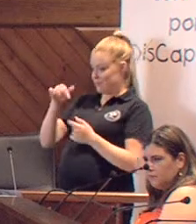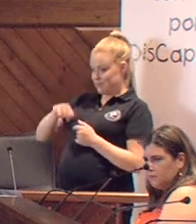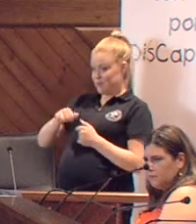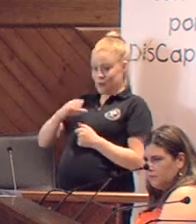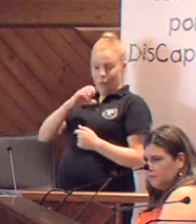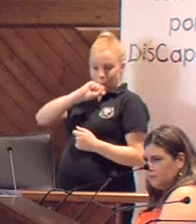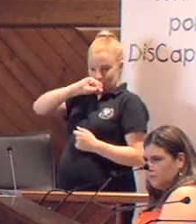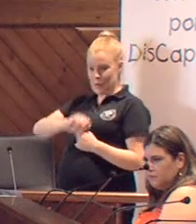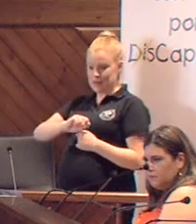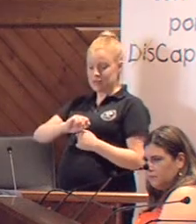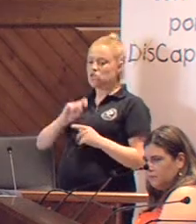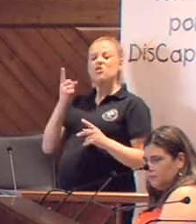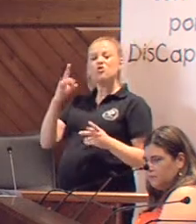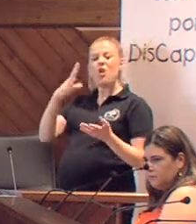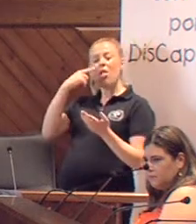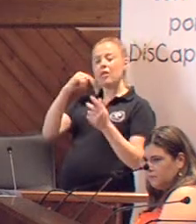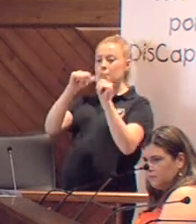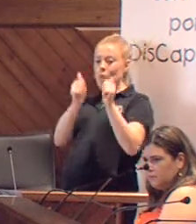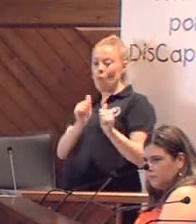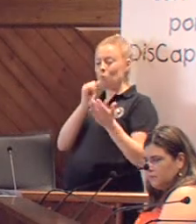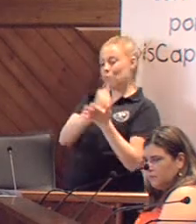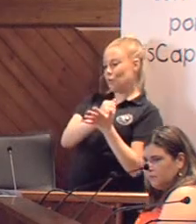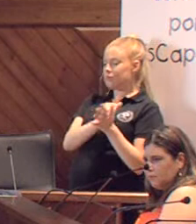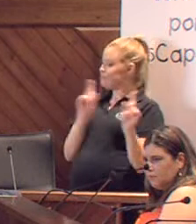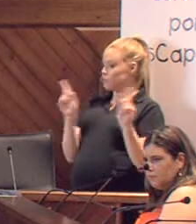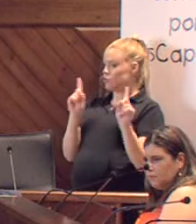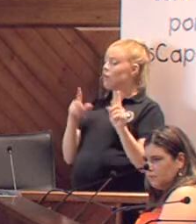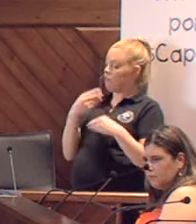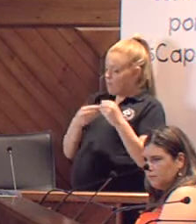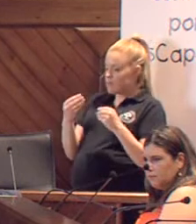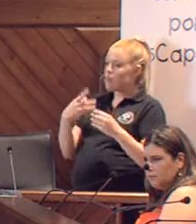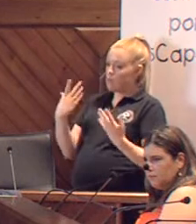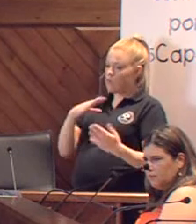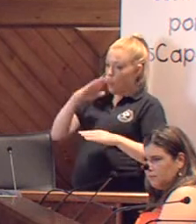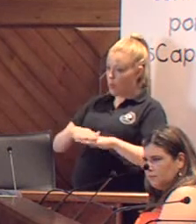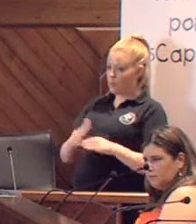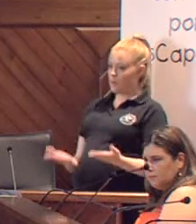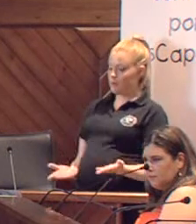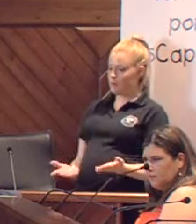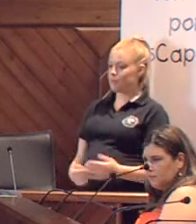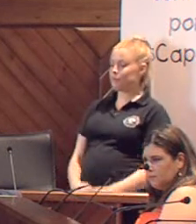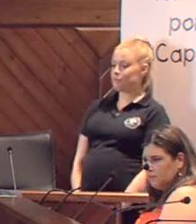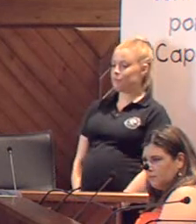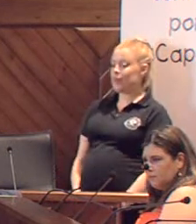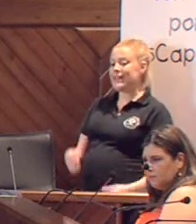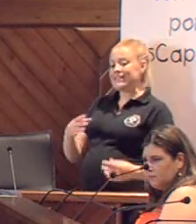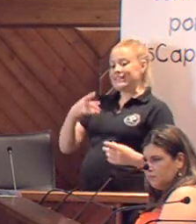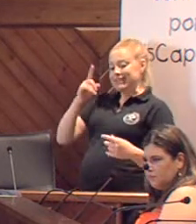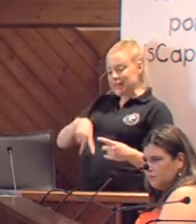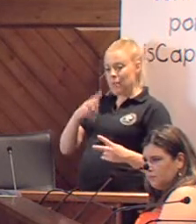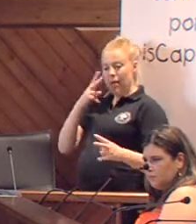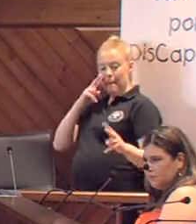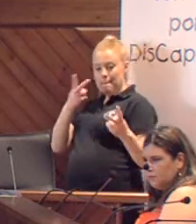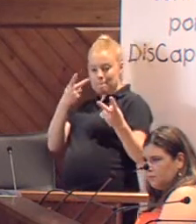no deberían quedarse como algo significativo o simbólico, que sea algo operativo y fructífero. Debemos visibilizarnos,